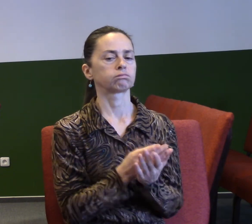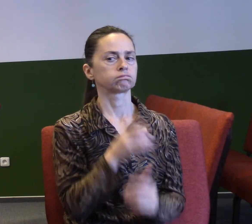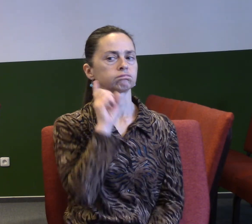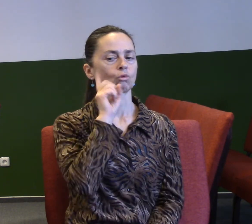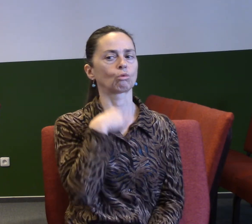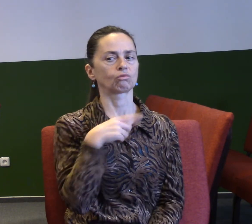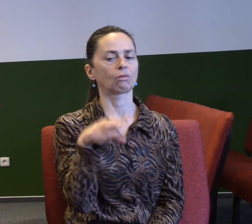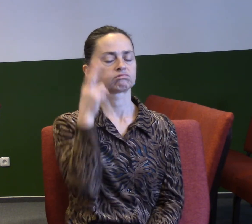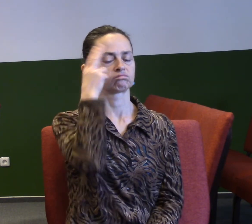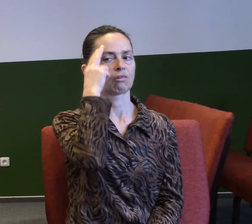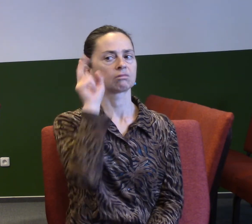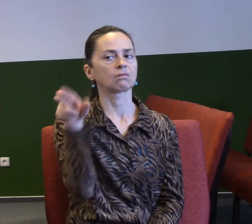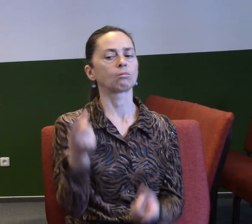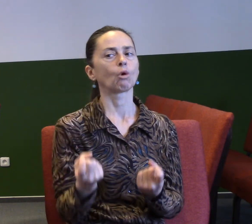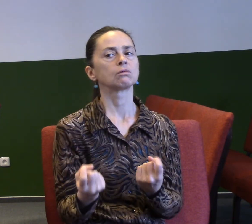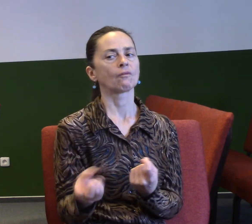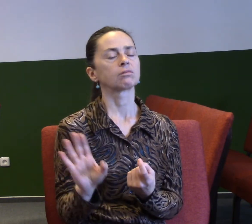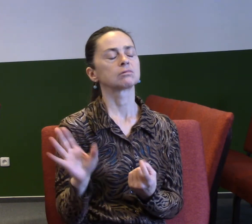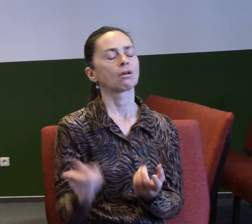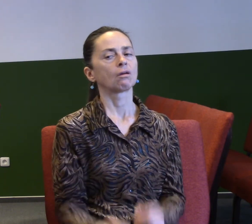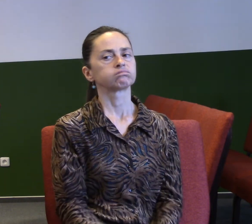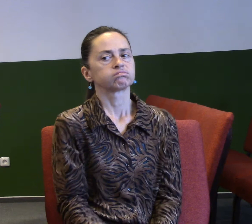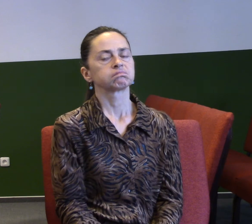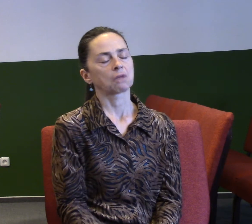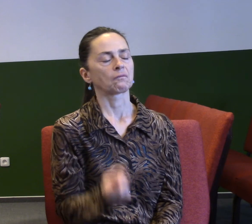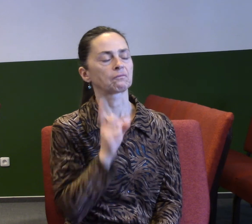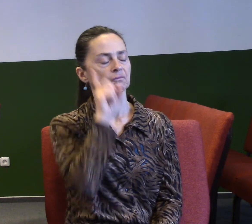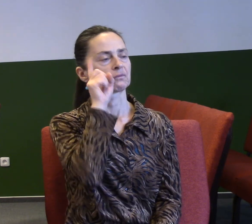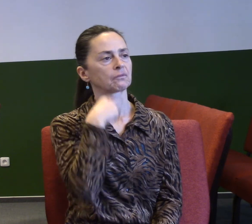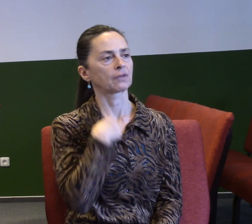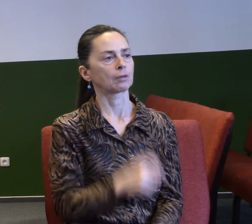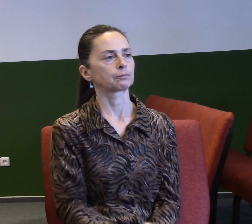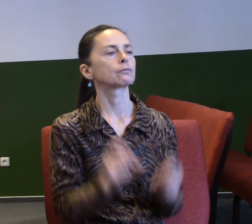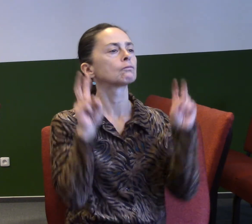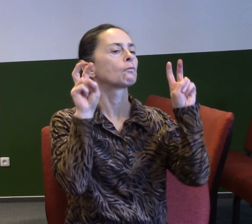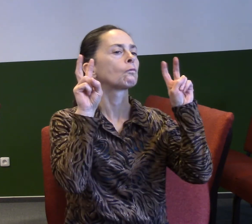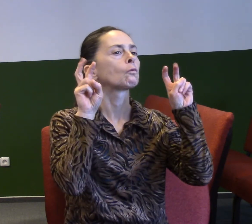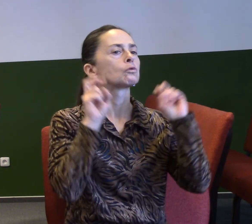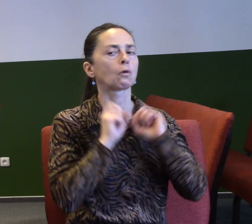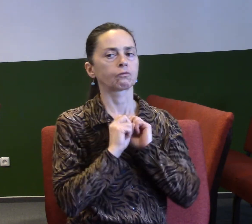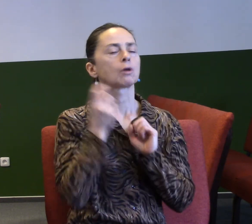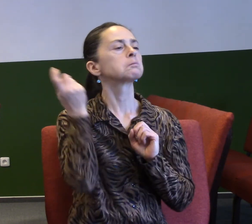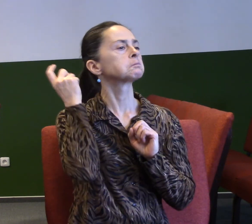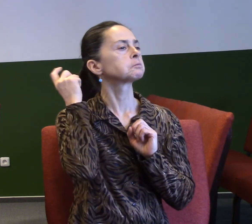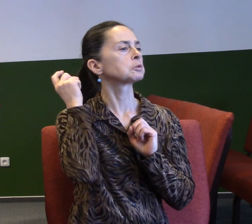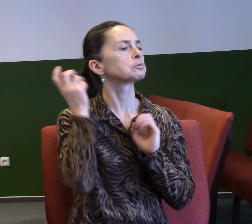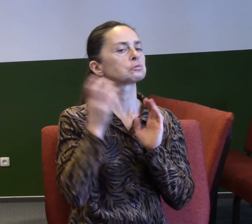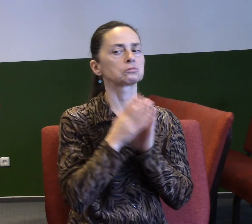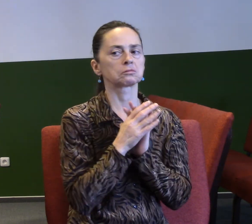známe jeho motivy. My už máme ty v uvozovkách pozitivní předsudky, protože ten člověk je